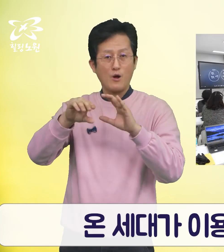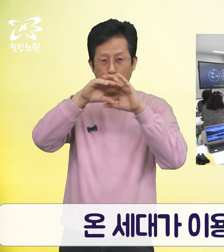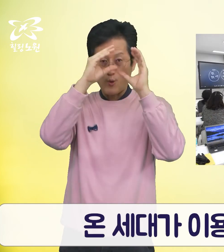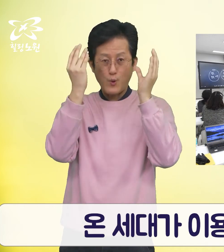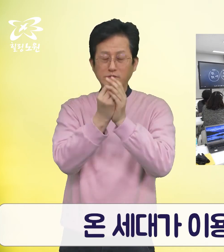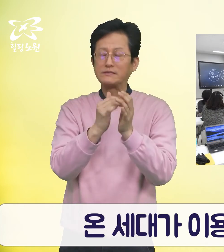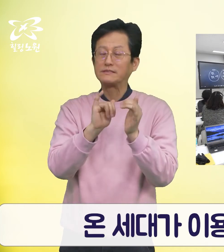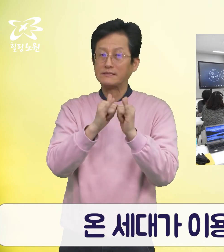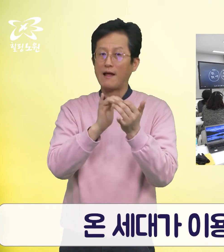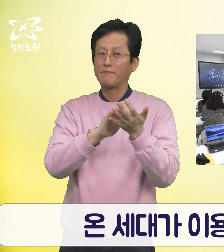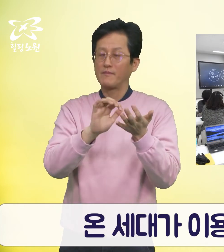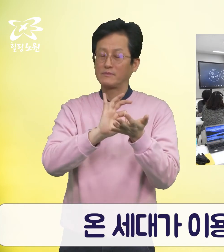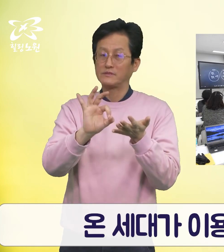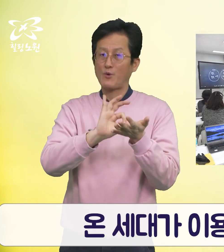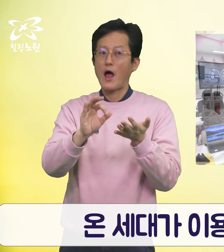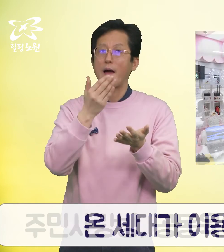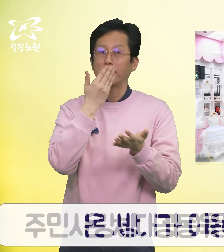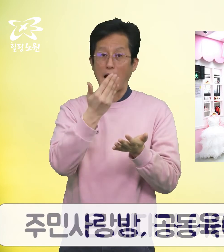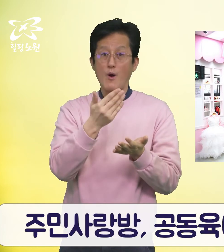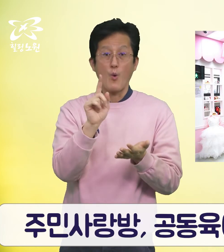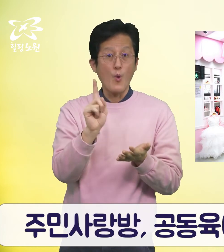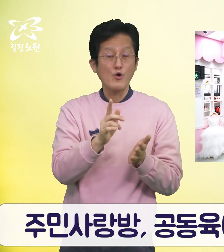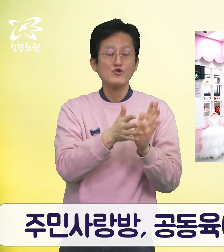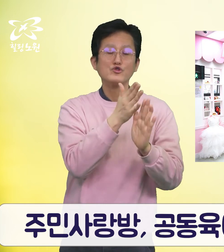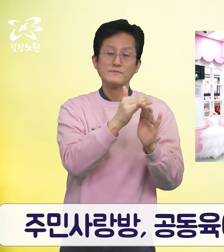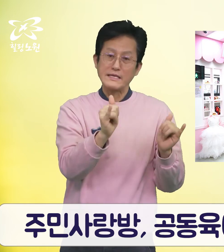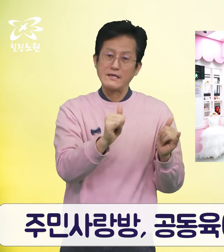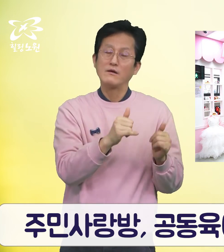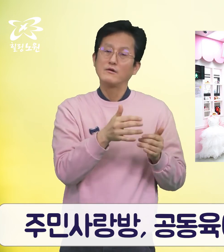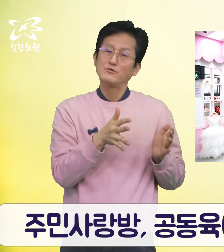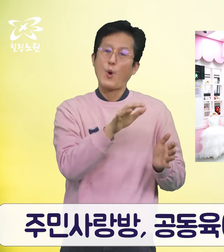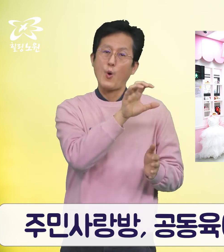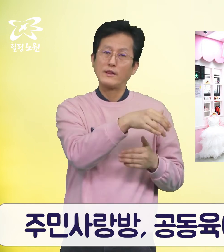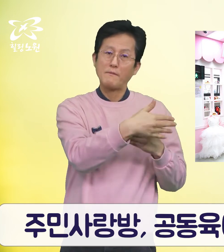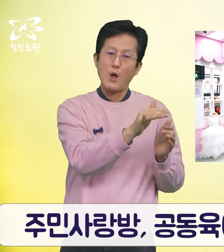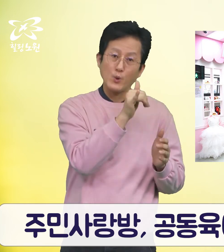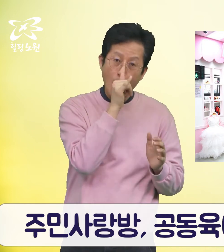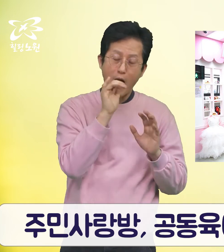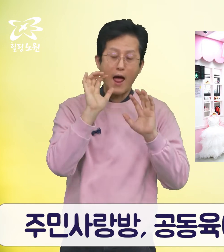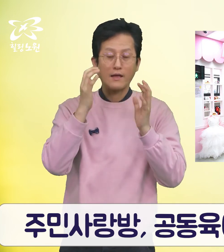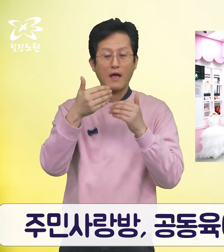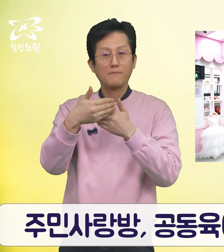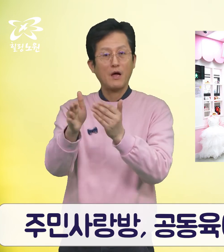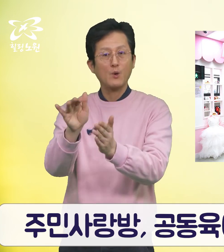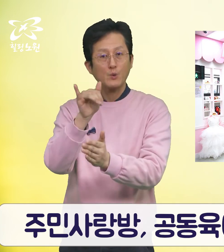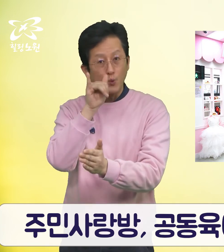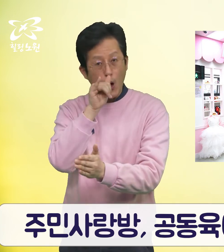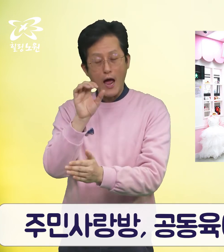세대가 이용할 수 있는 주민사랑방, 공동육아방, 아이유센터,